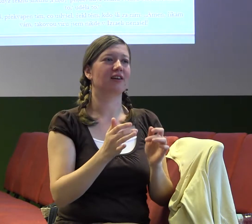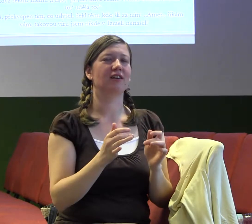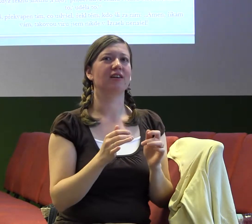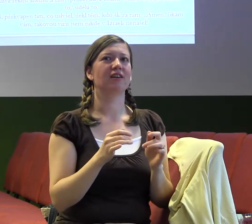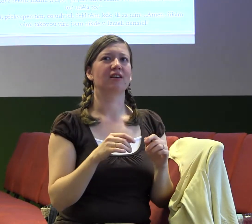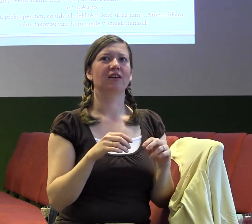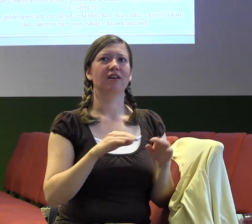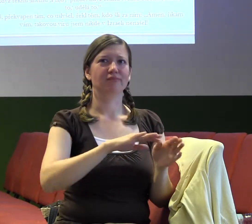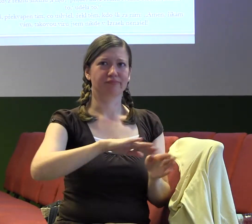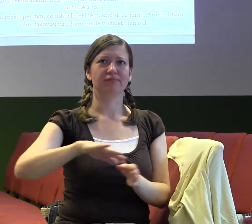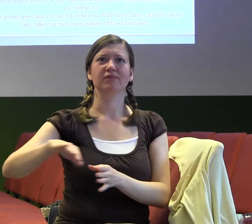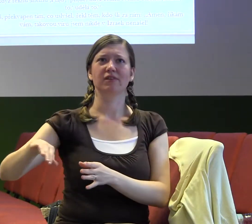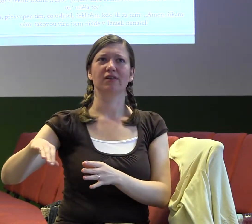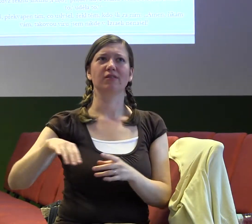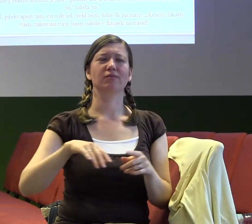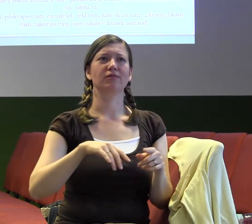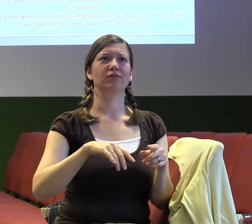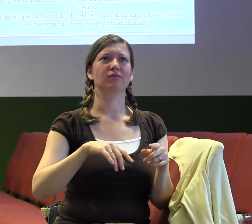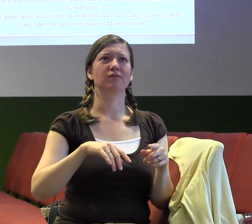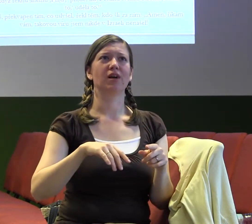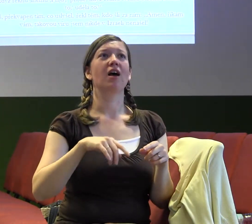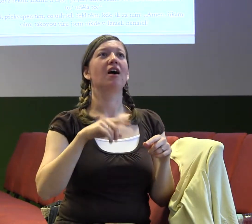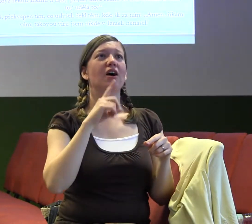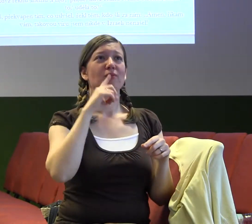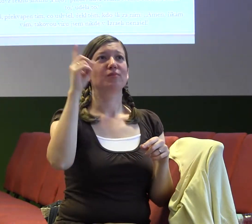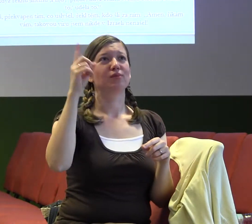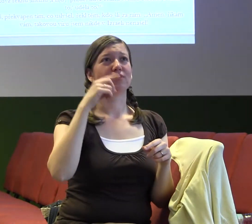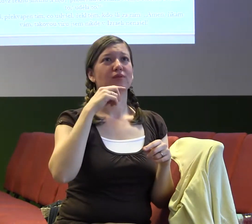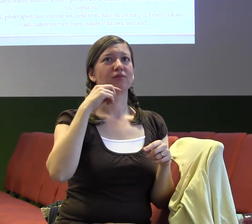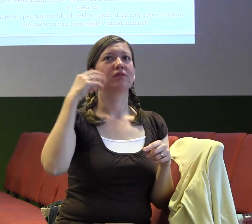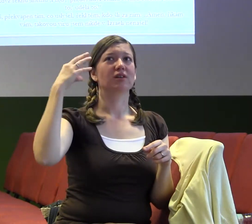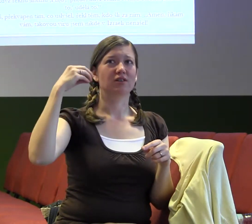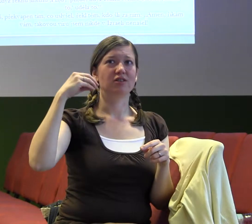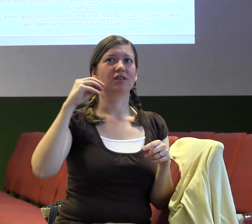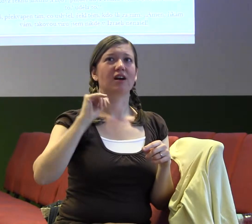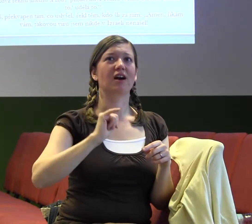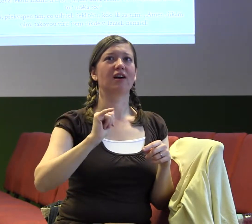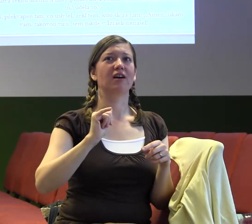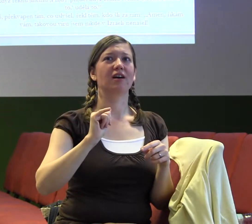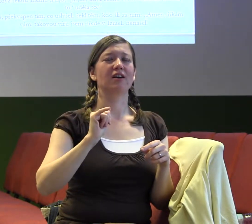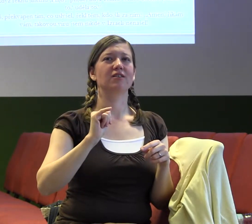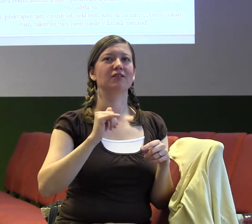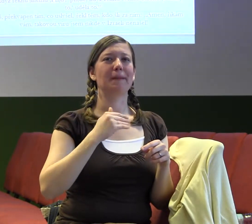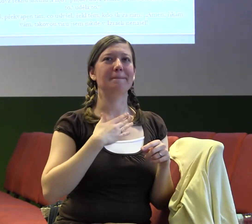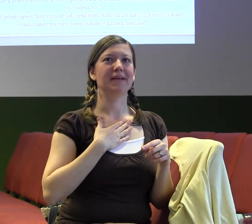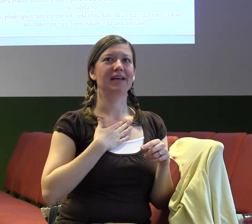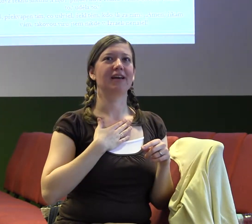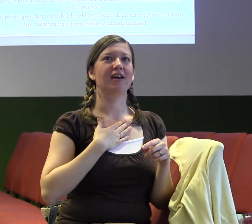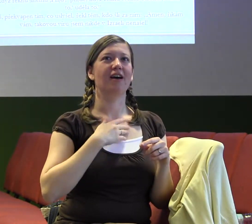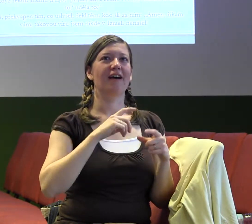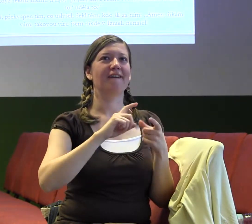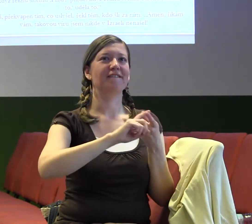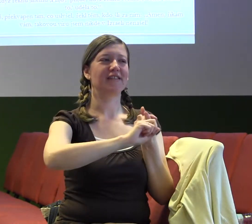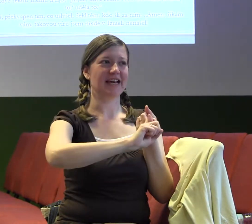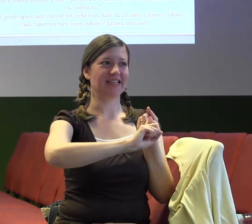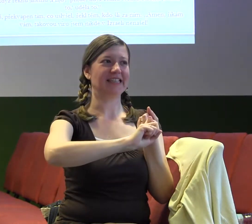velkém. Někdy čekáme velké věci v našem životě, kdy už konečně prostě se to bude dít, kdy už konečně se to stane. A možná to